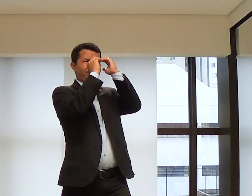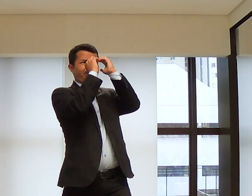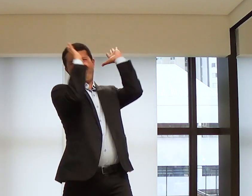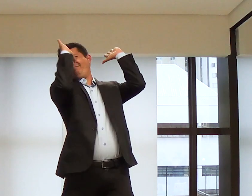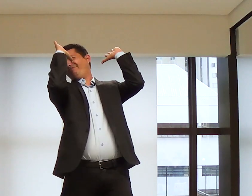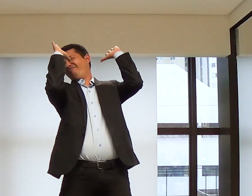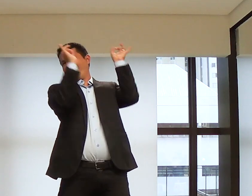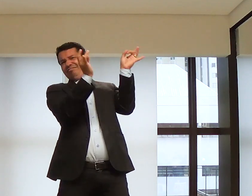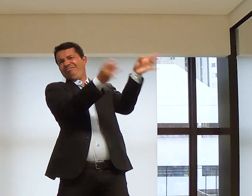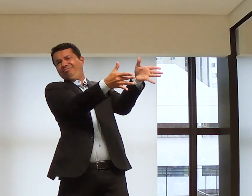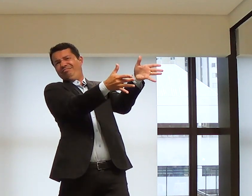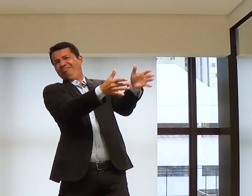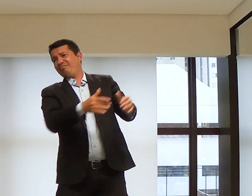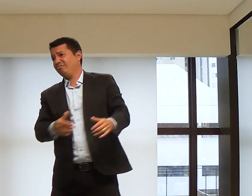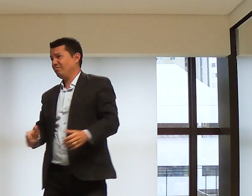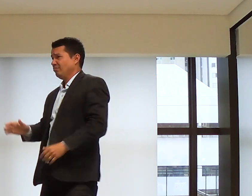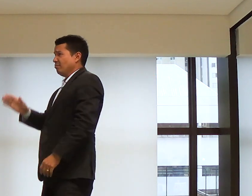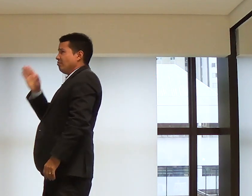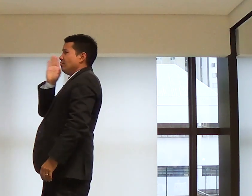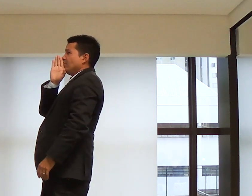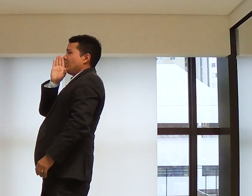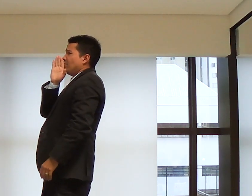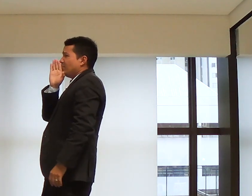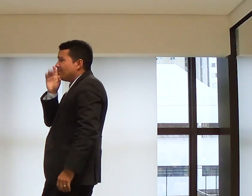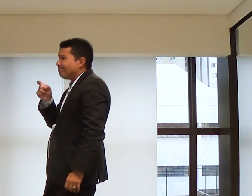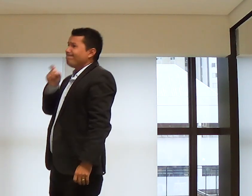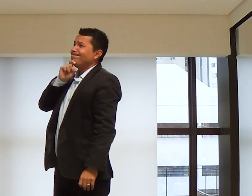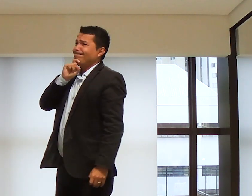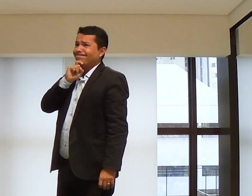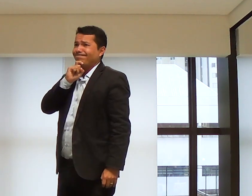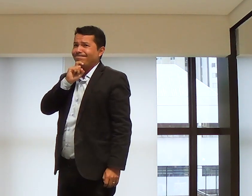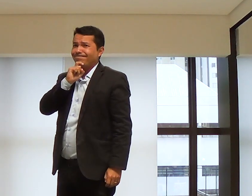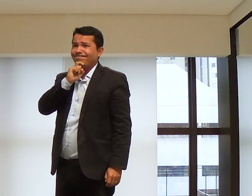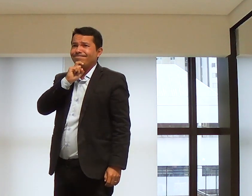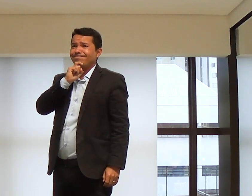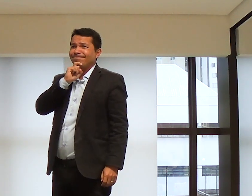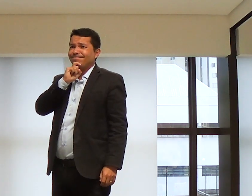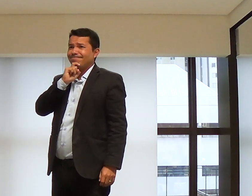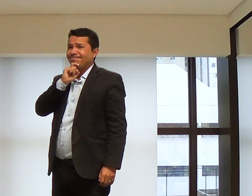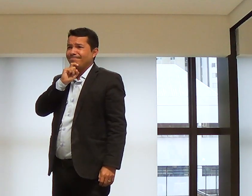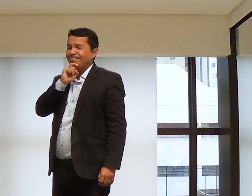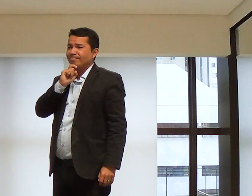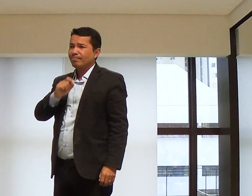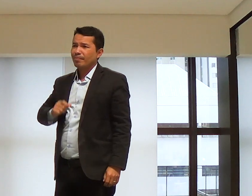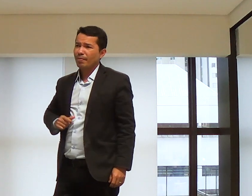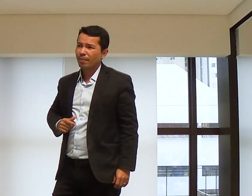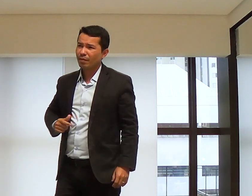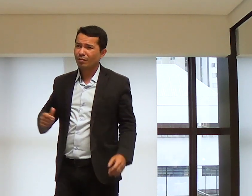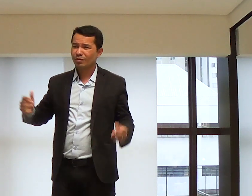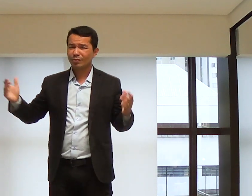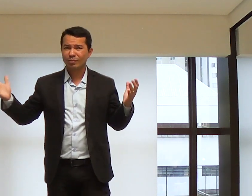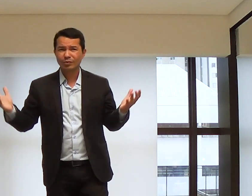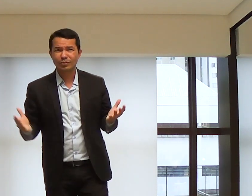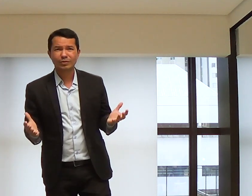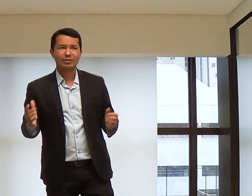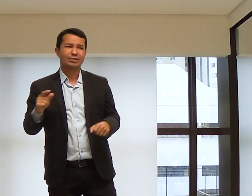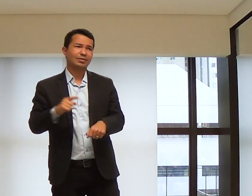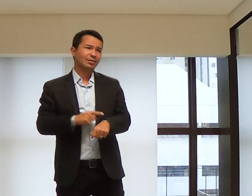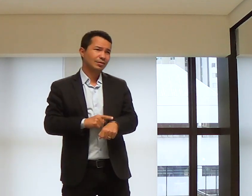acontecendo e você desistiu de tantas coisas. Se calou, me esfriou. Mas, é